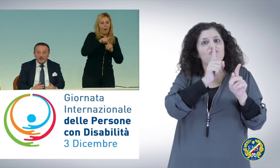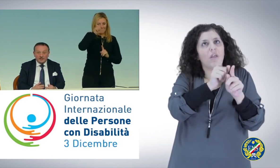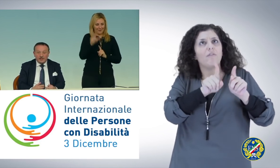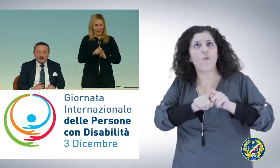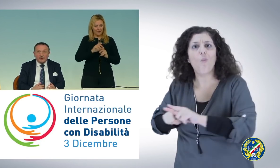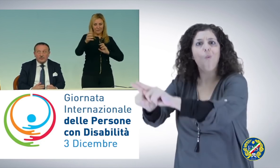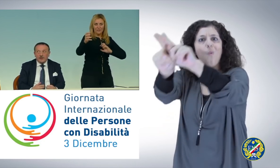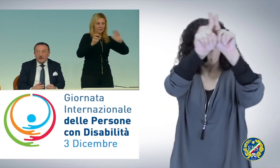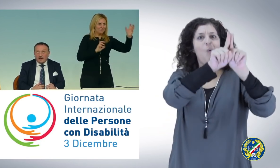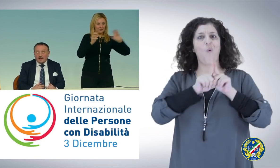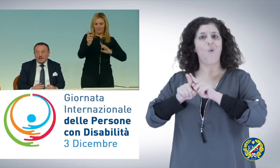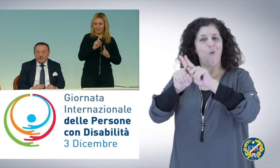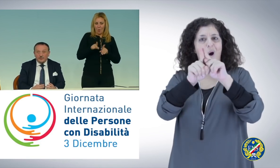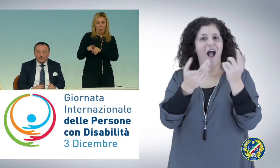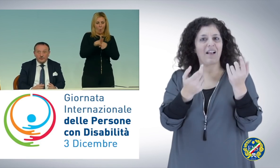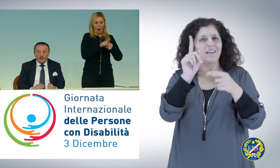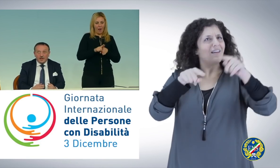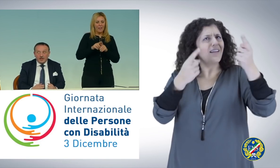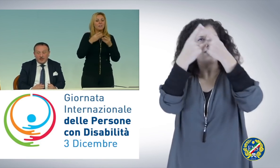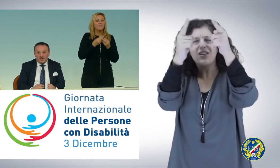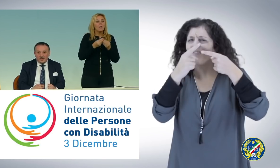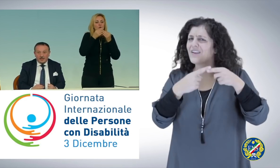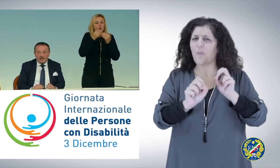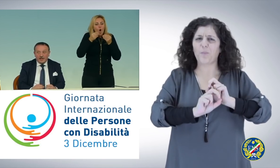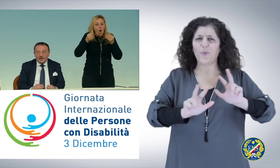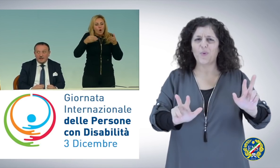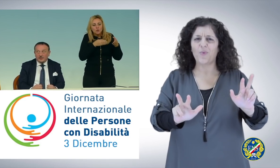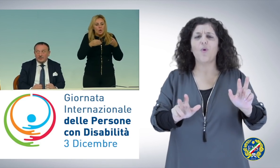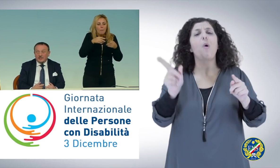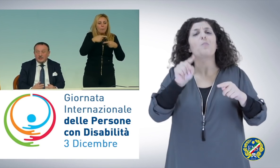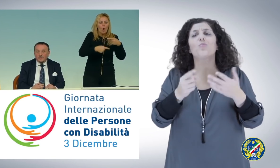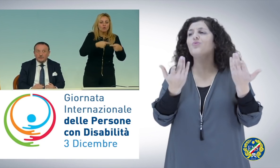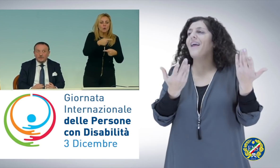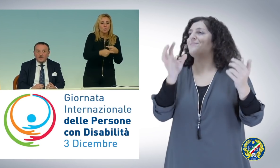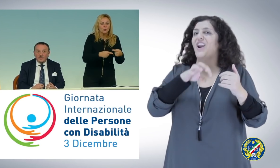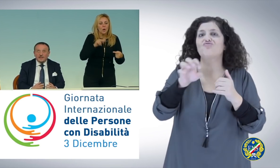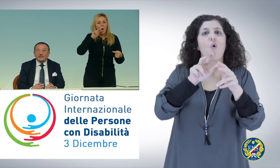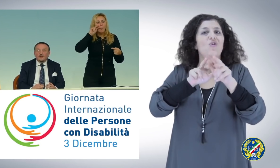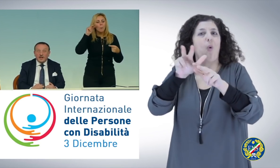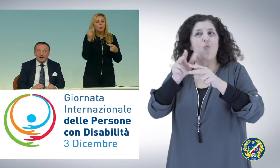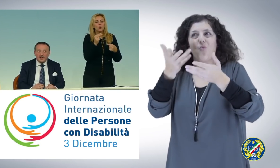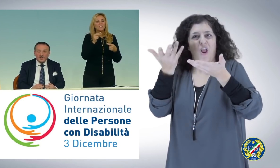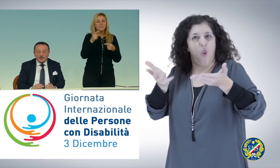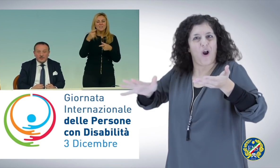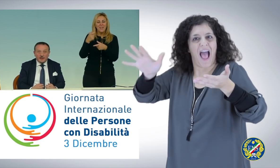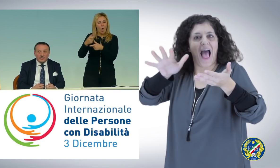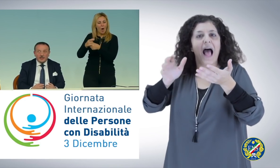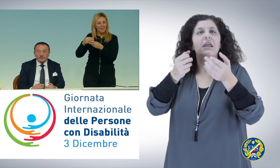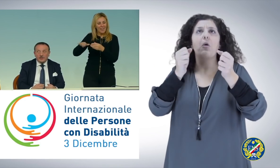delle norme, renderà più fluida anche dal punto di vista degli enti locali, si sarà in grado di